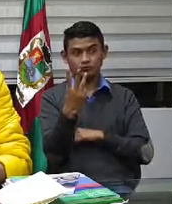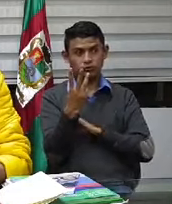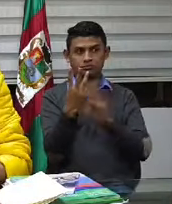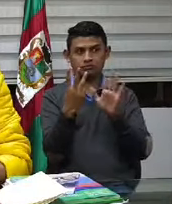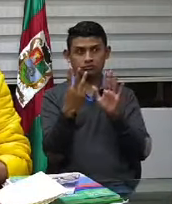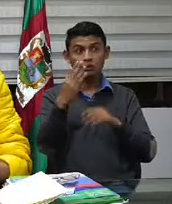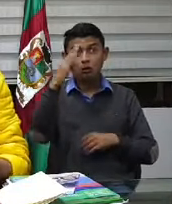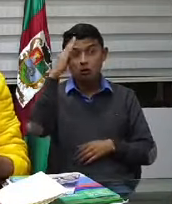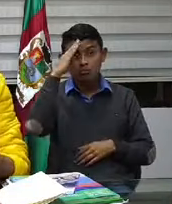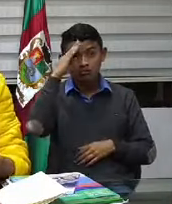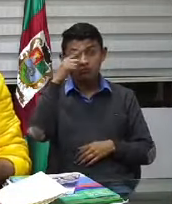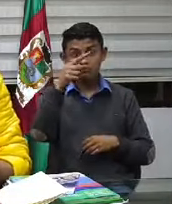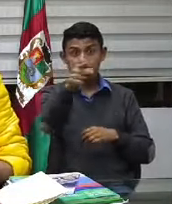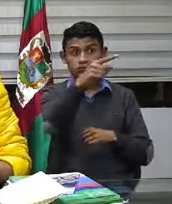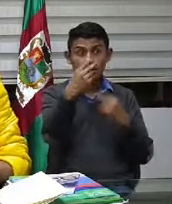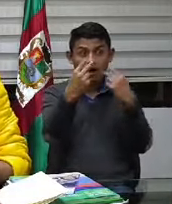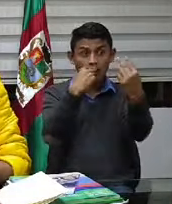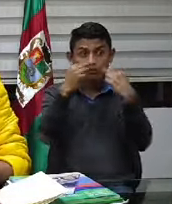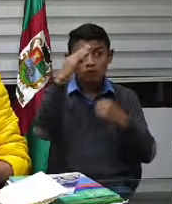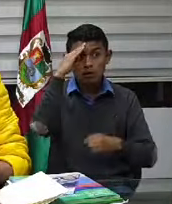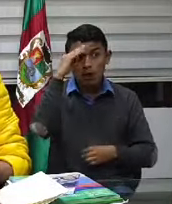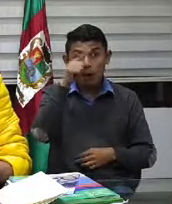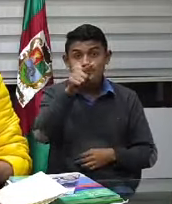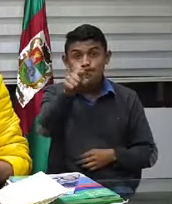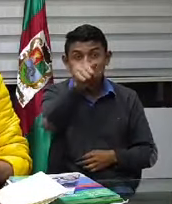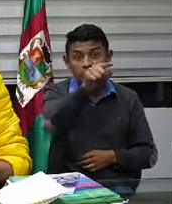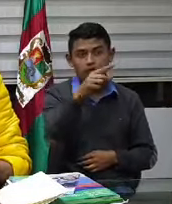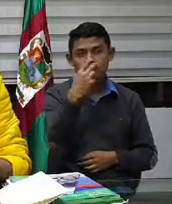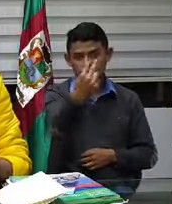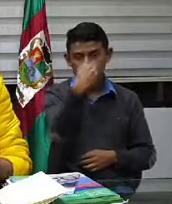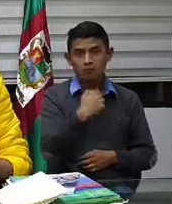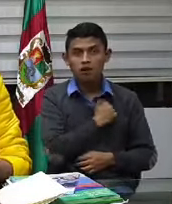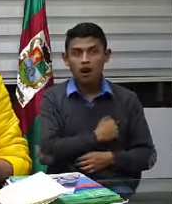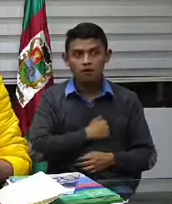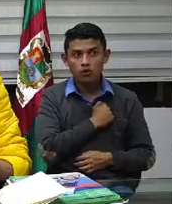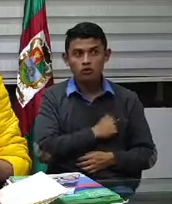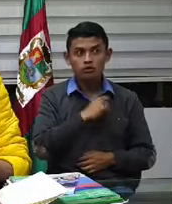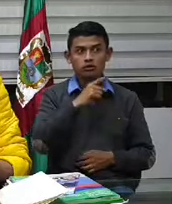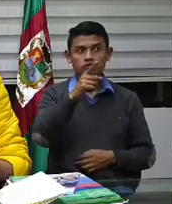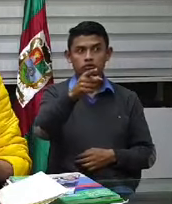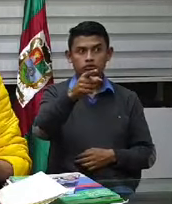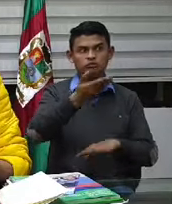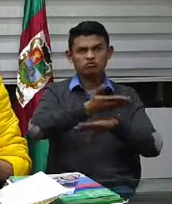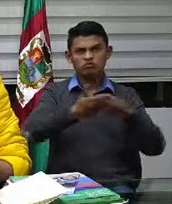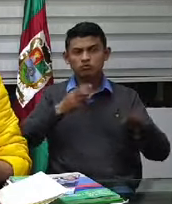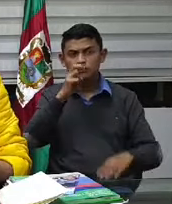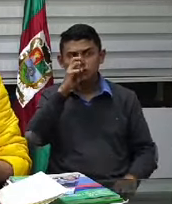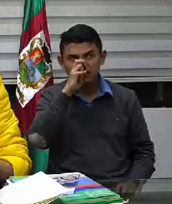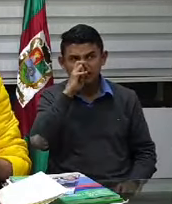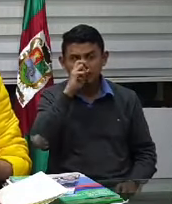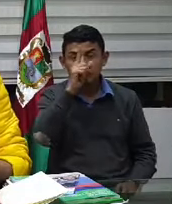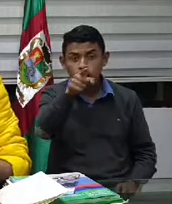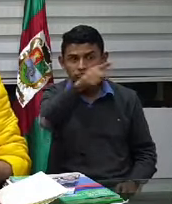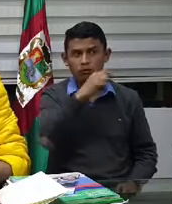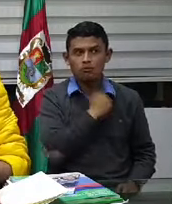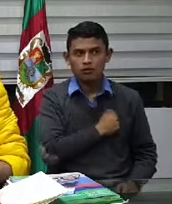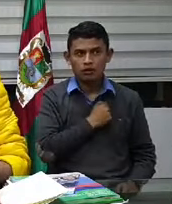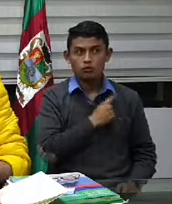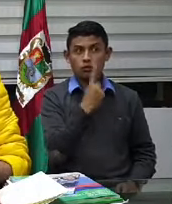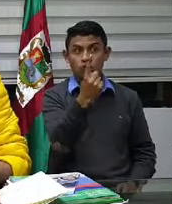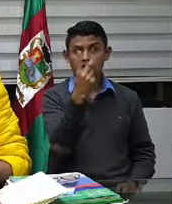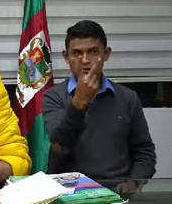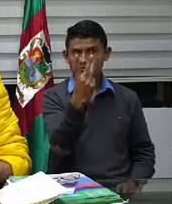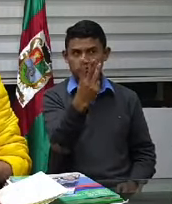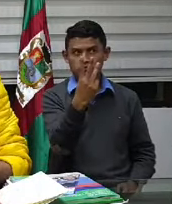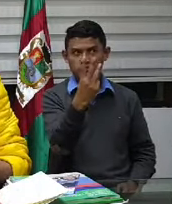que me están viendo que también por favor le comenten a todas las personas que trabajan en esta fuerza pública